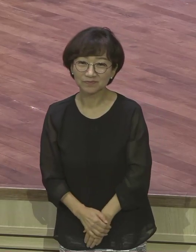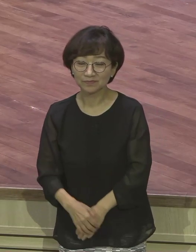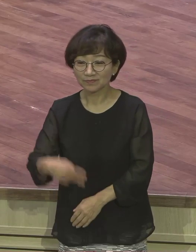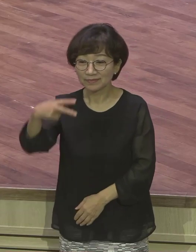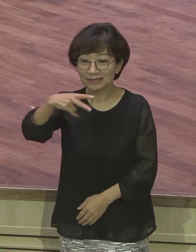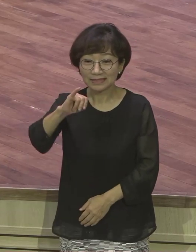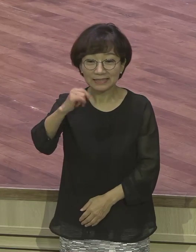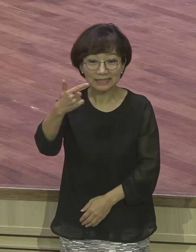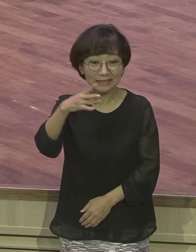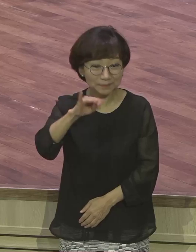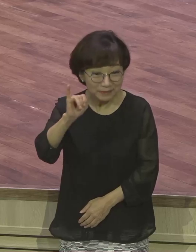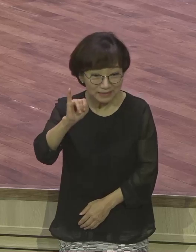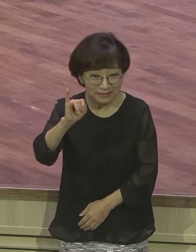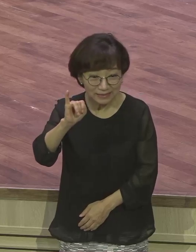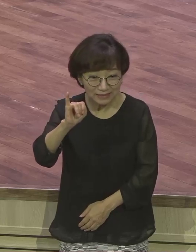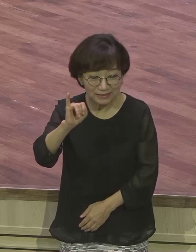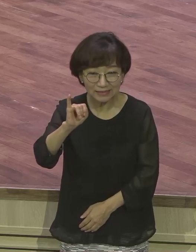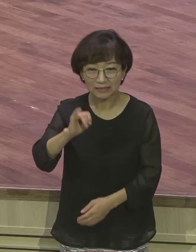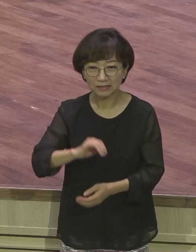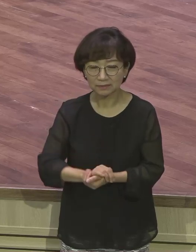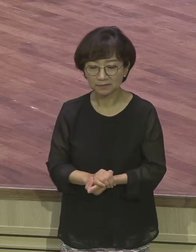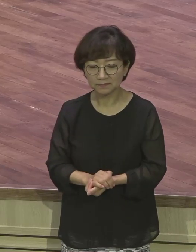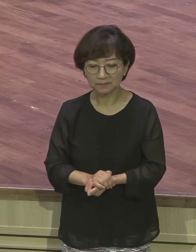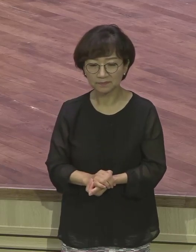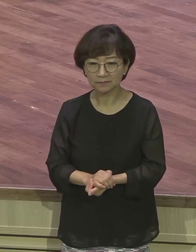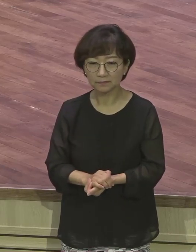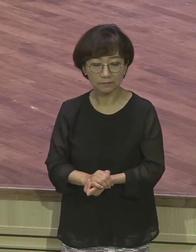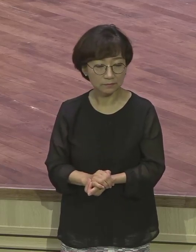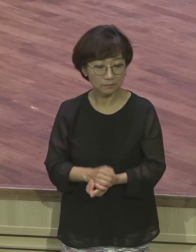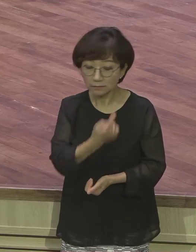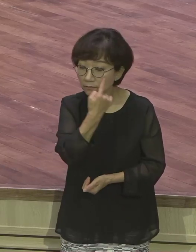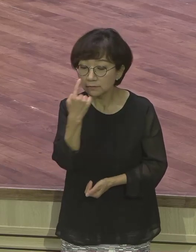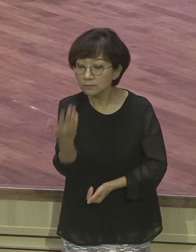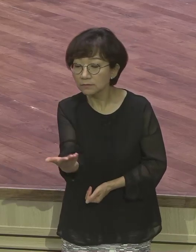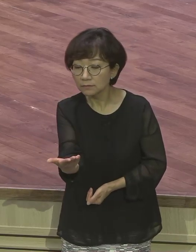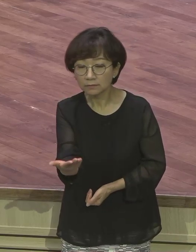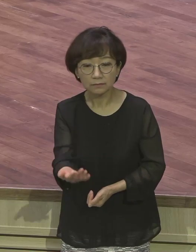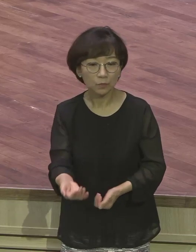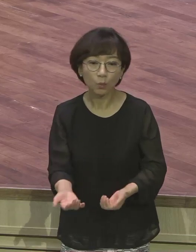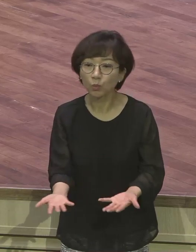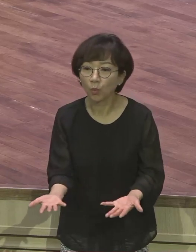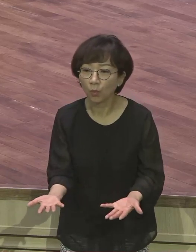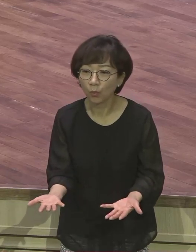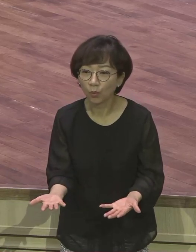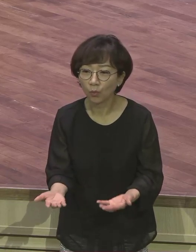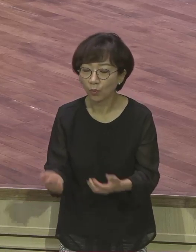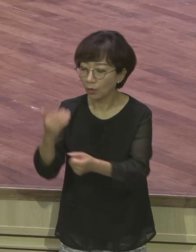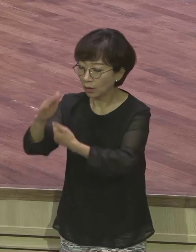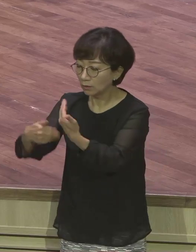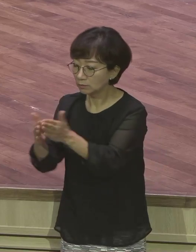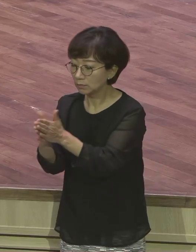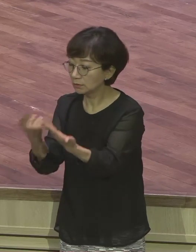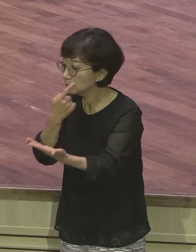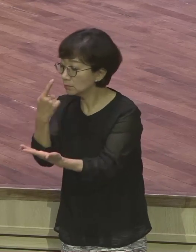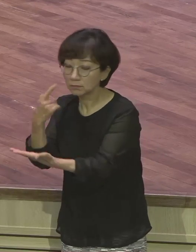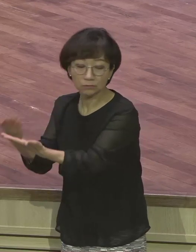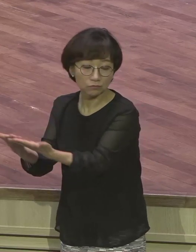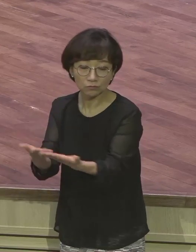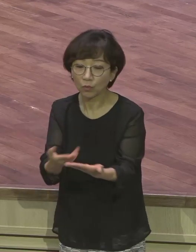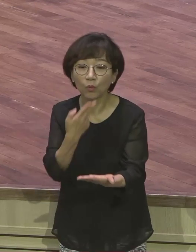하나님의 말씀 기준이 아니에요. 하나님의 기준은 근거가 없어. 그게 아니고 전부 다 뭐요 자기 생각이